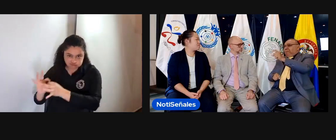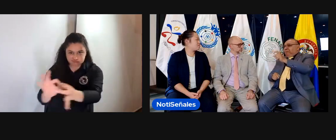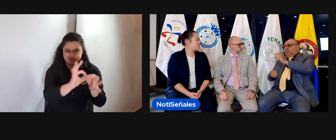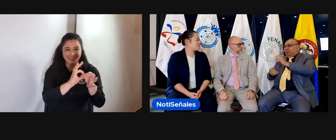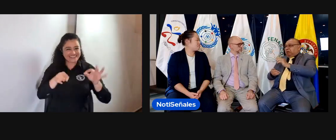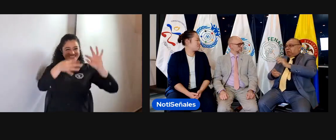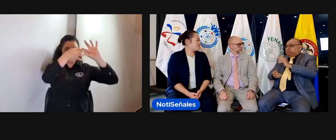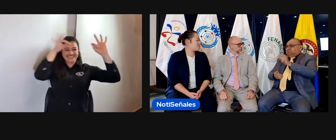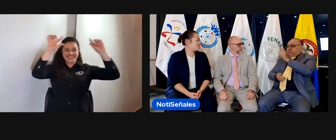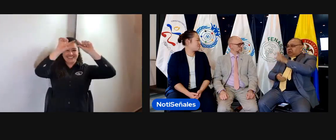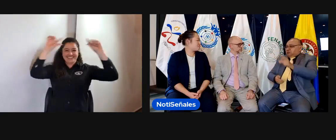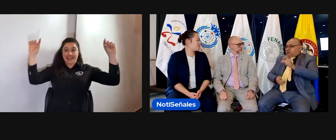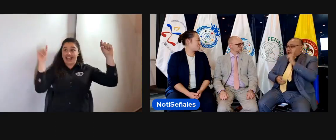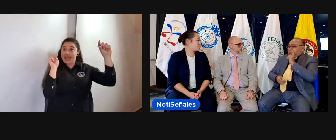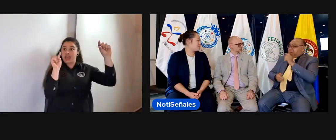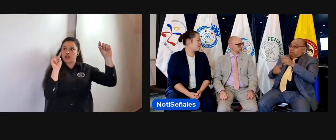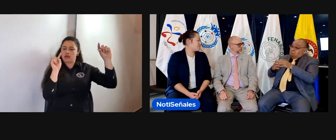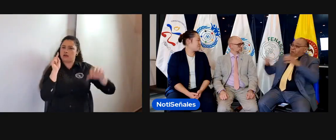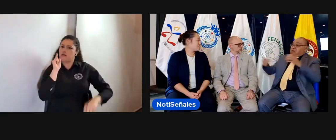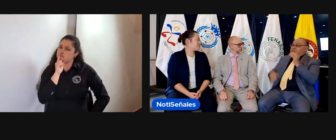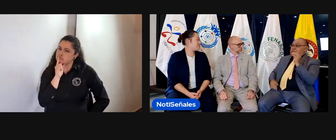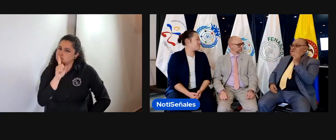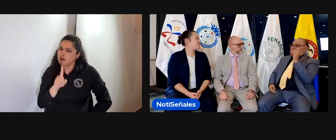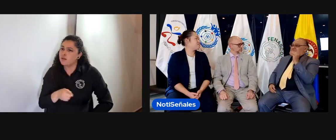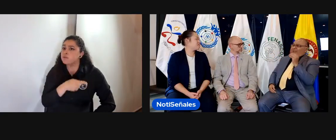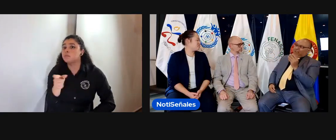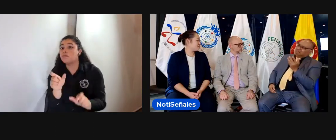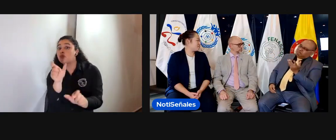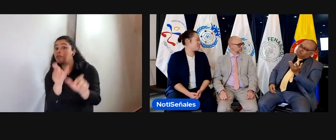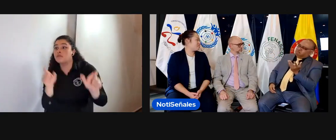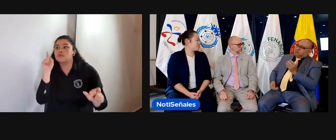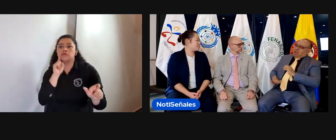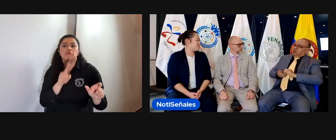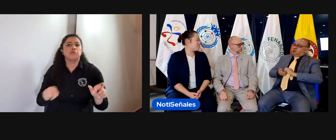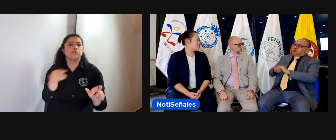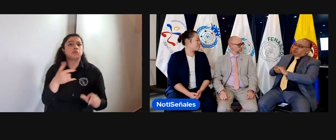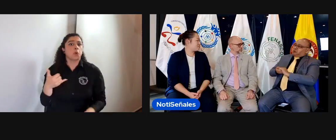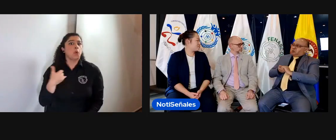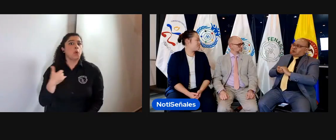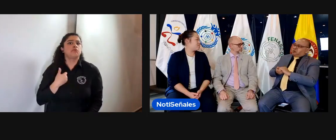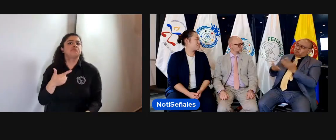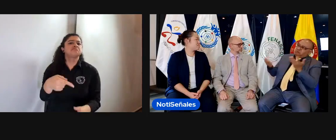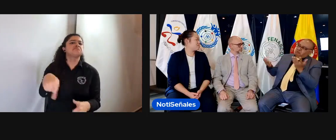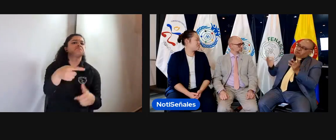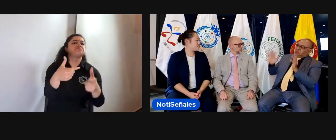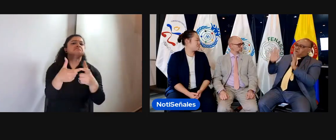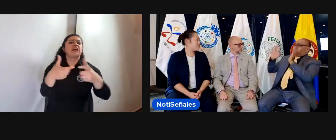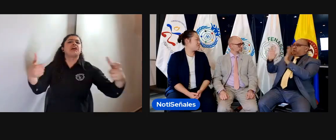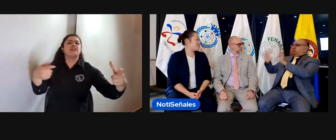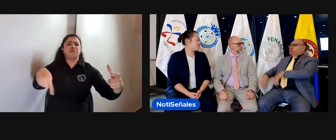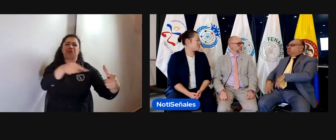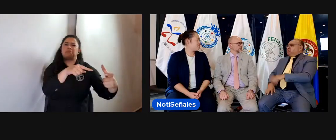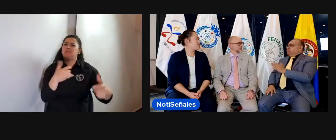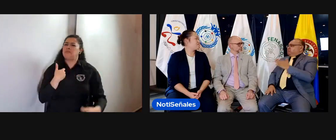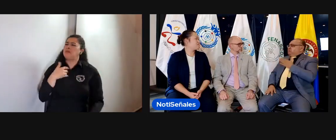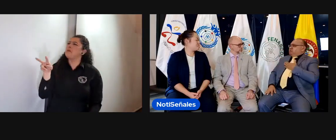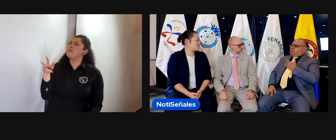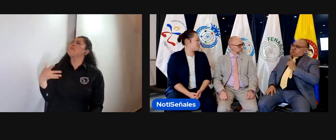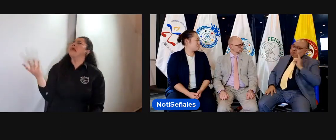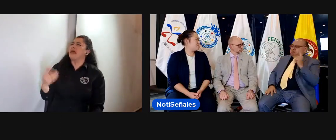Pero, tenemos personas sordas, de los jóvenes, que dicen, es que no encuentro esas expectativas